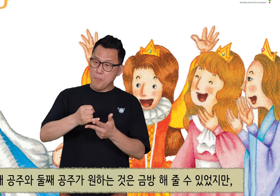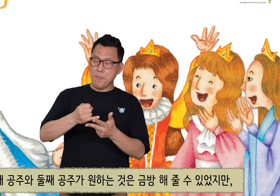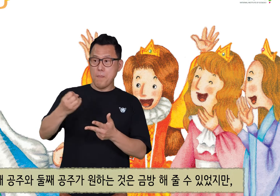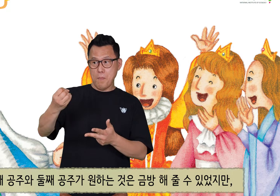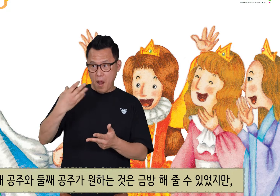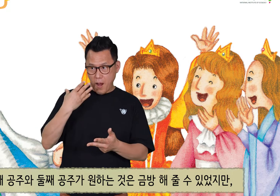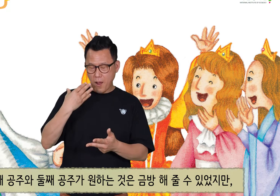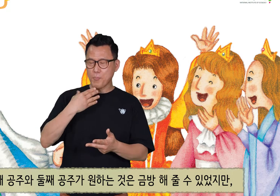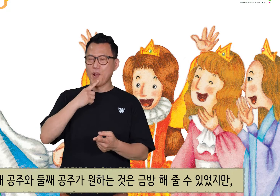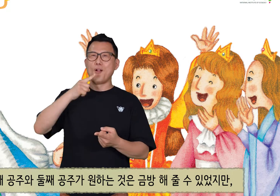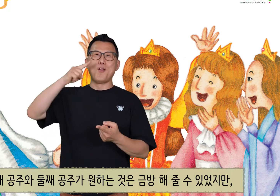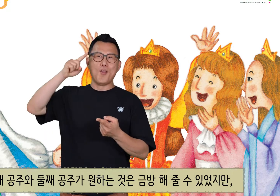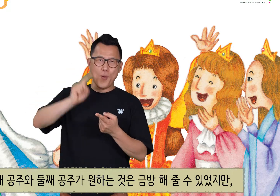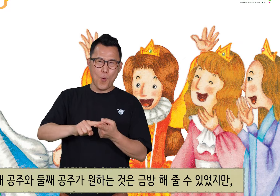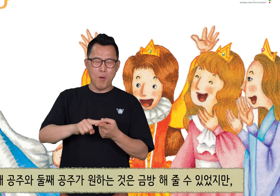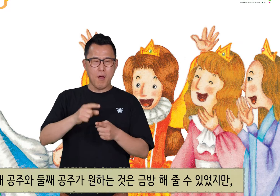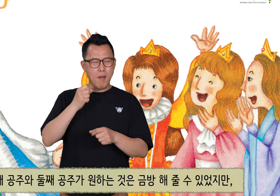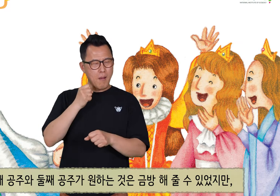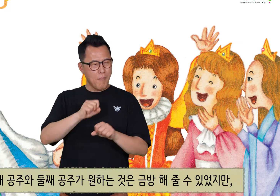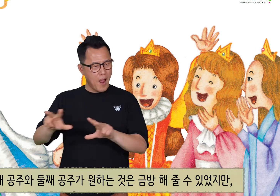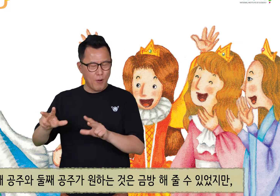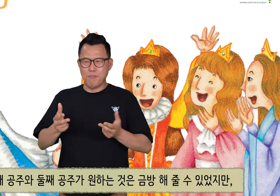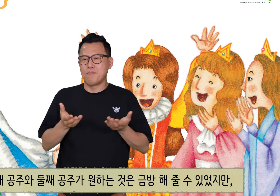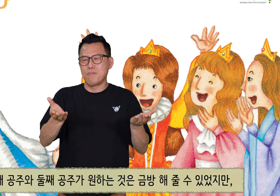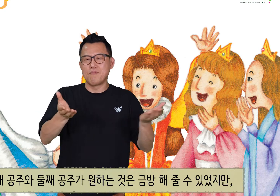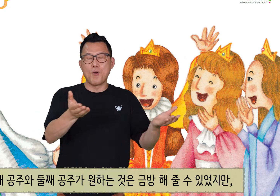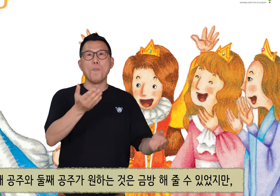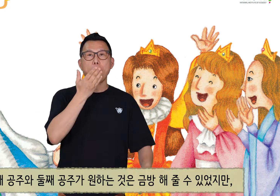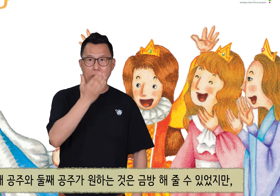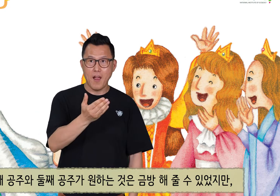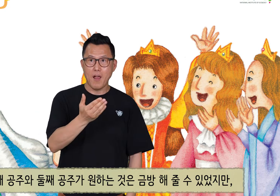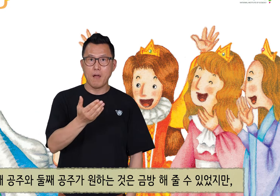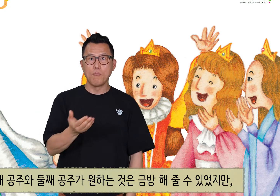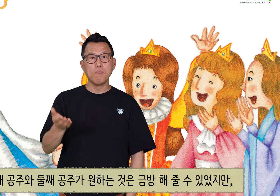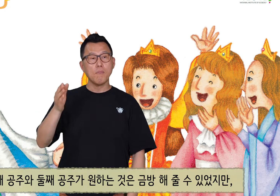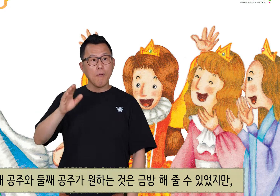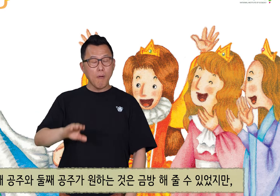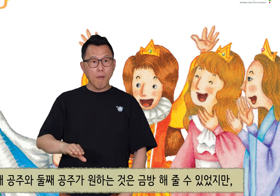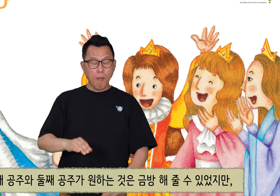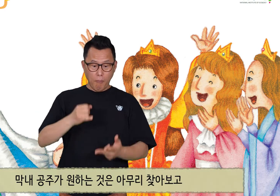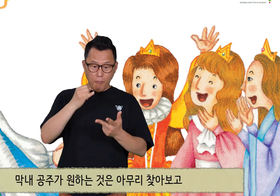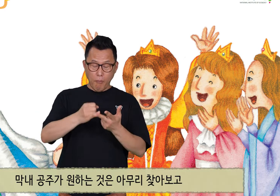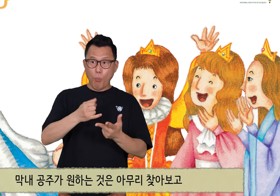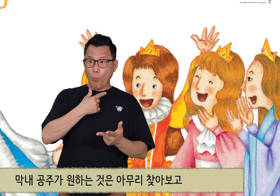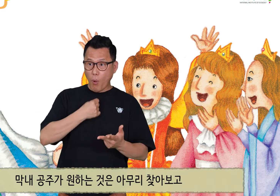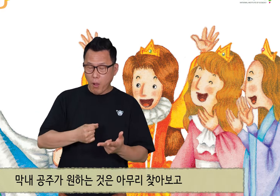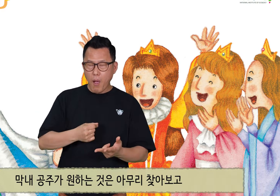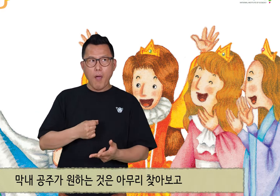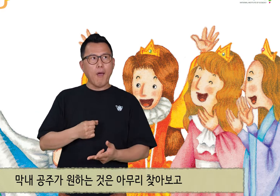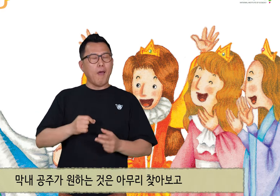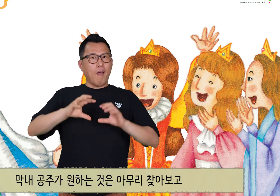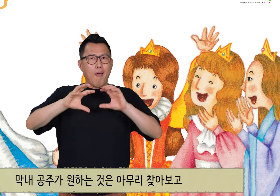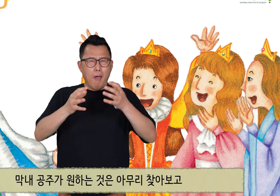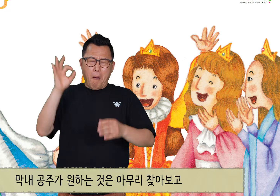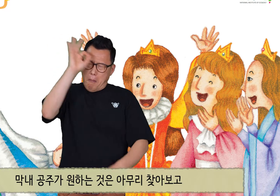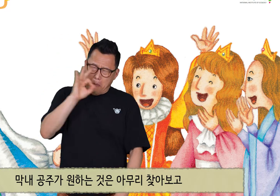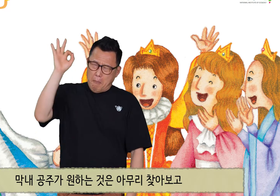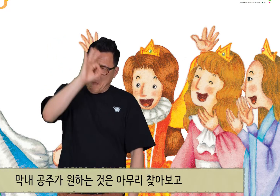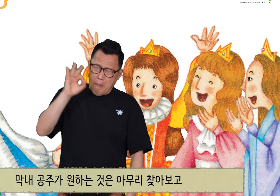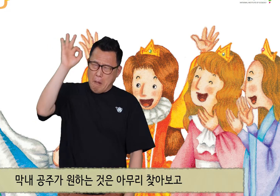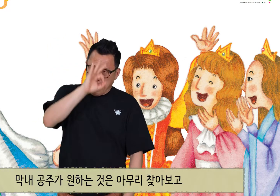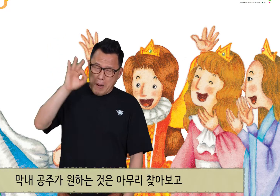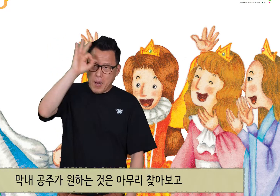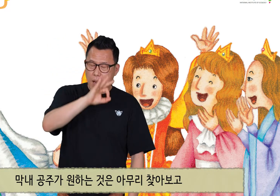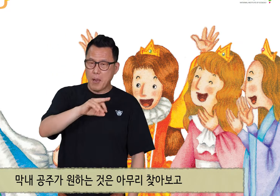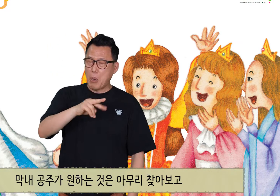둘째 공주가 원하는 것은 금방 해줄 수 있었지만, 막내 공주가 원하는 것은